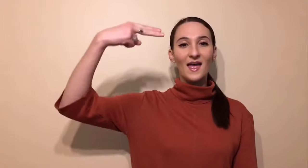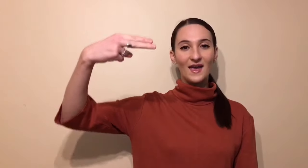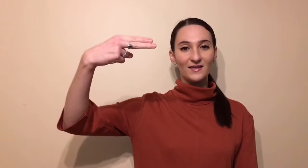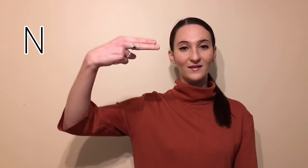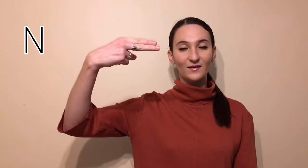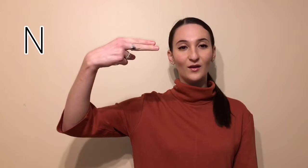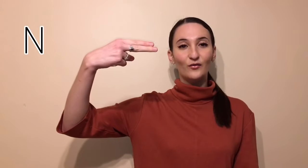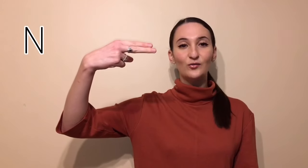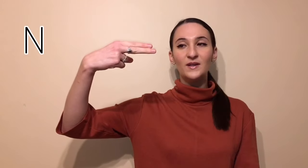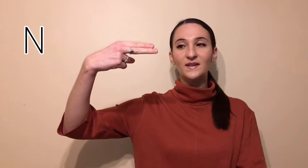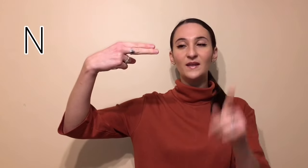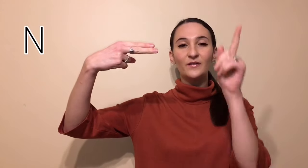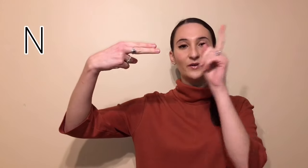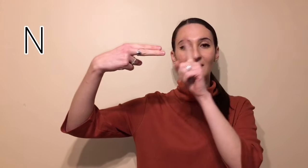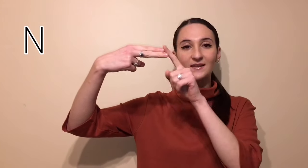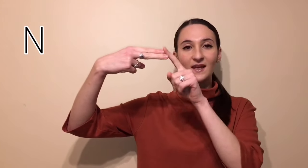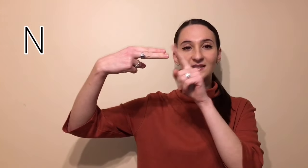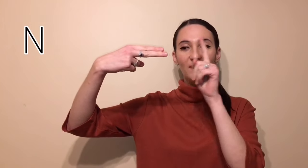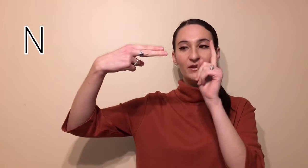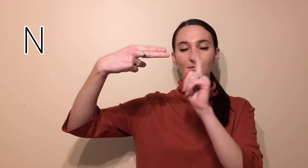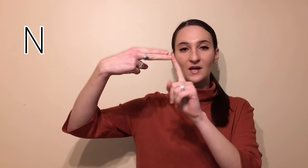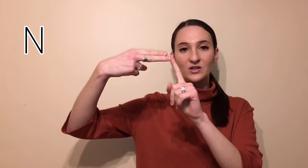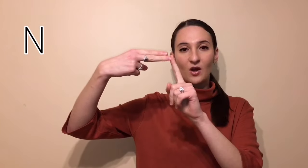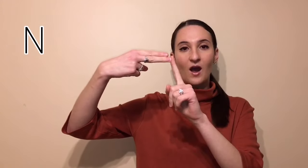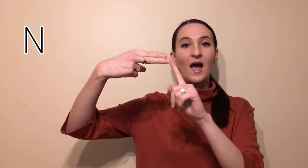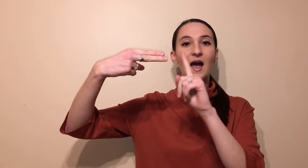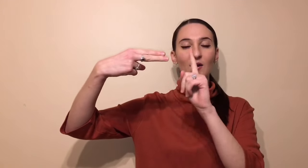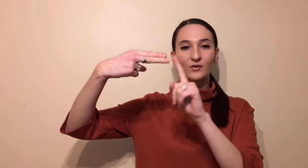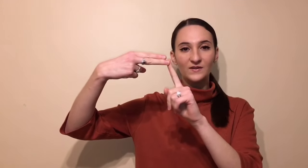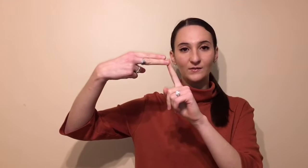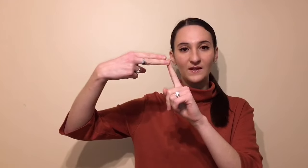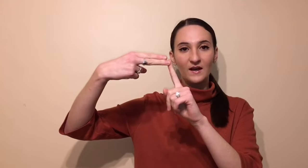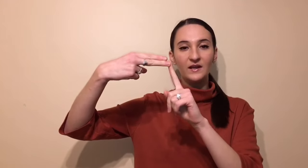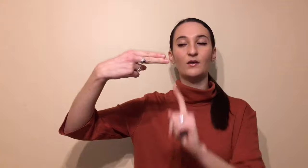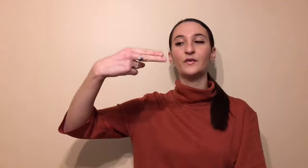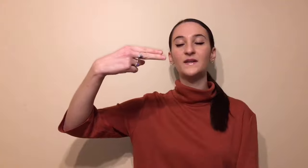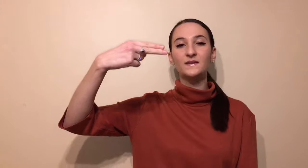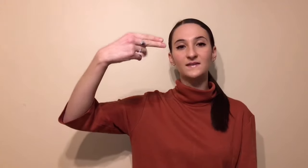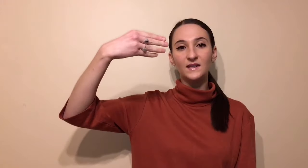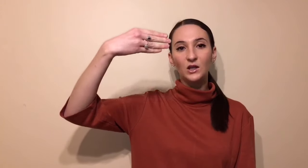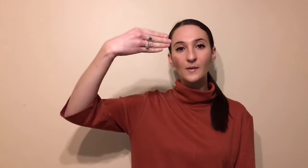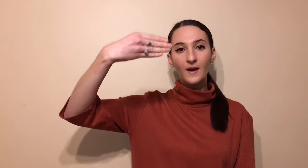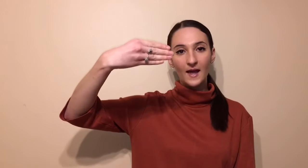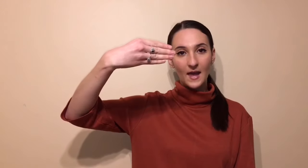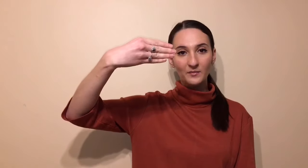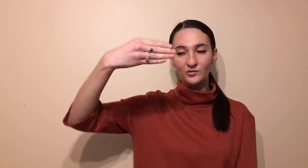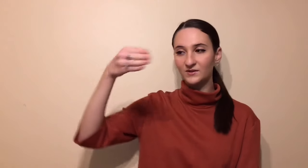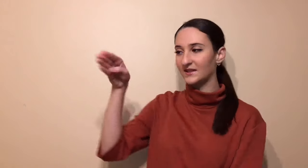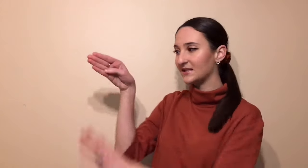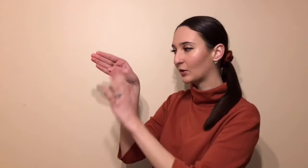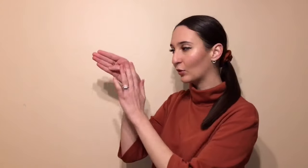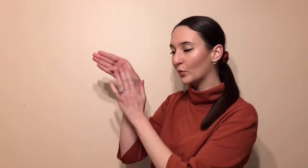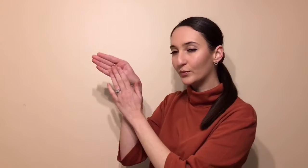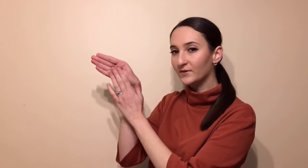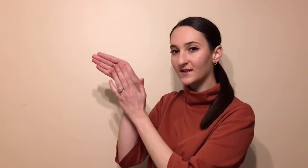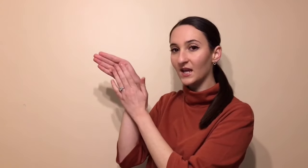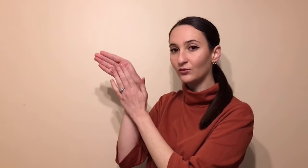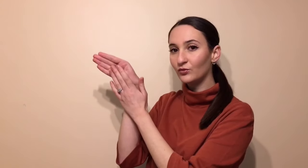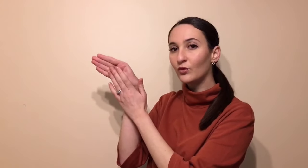N. Vous mettez votre index et votre majeur à l'horizontale. Et en fait, c'est comme un M. Donc, c'est-à-dire que le pouce est toujours